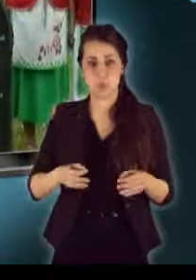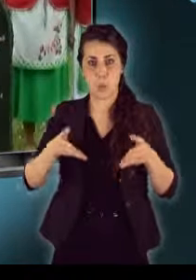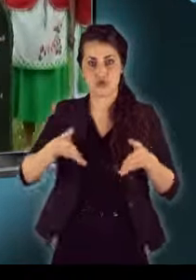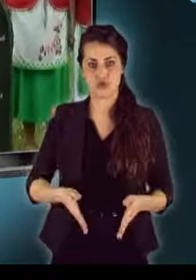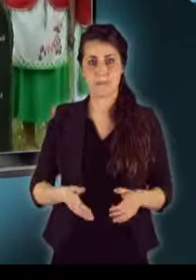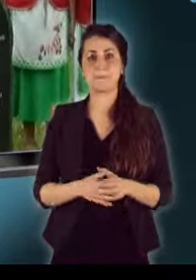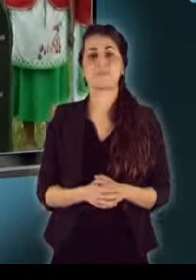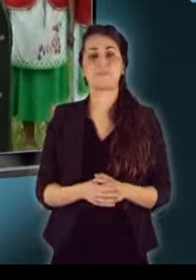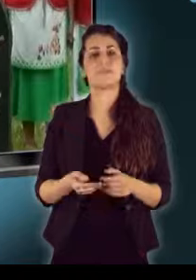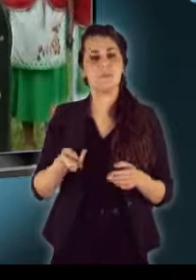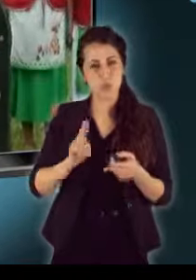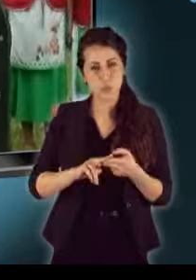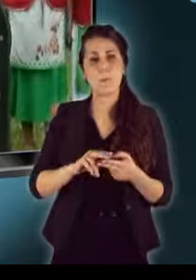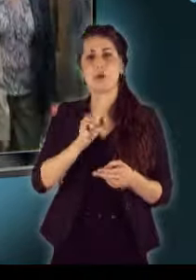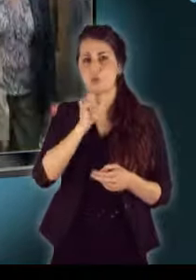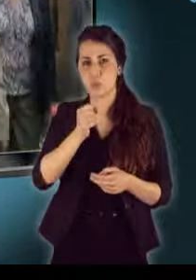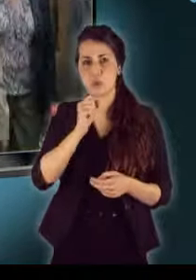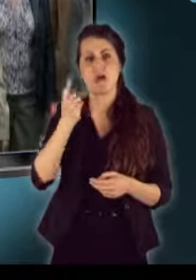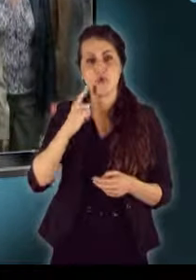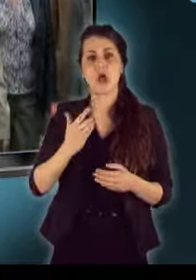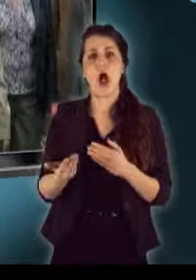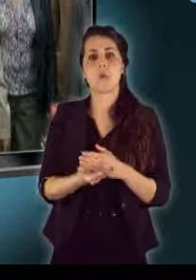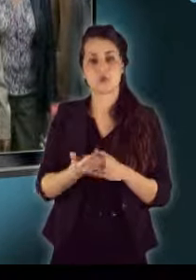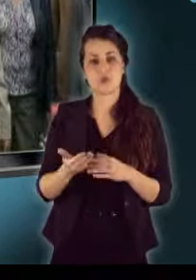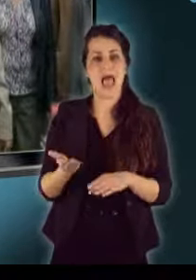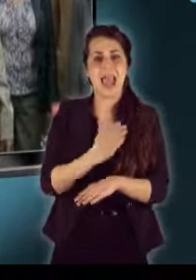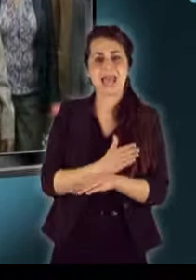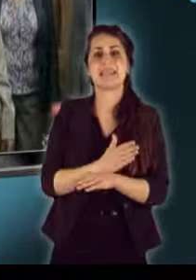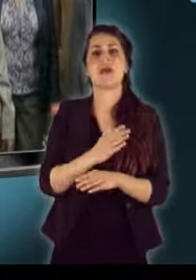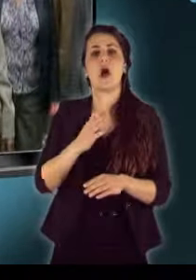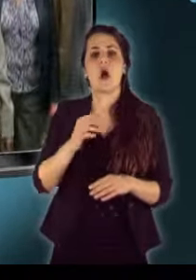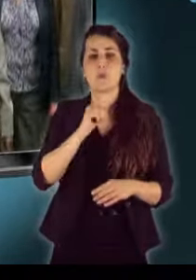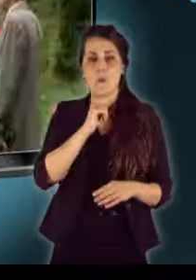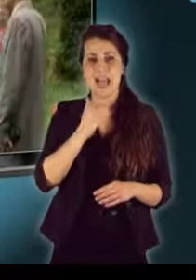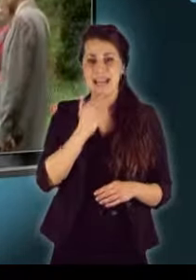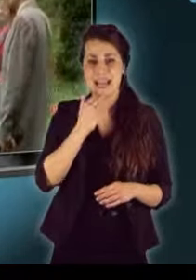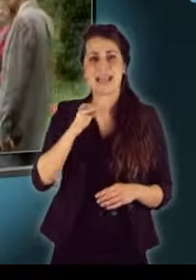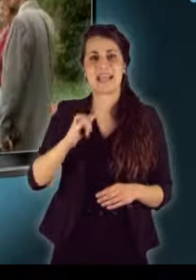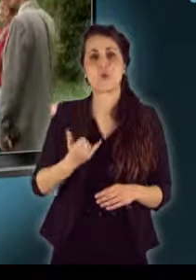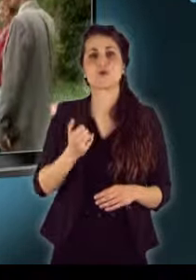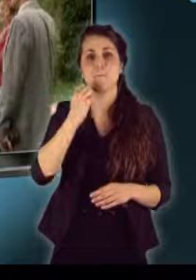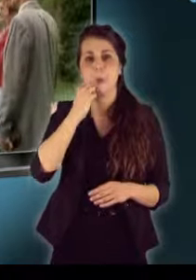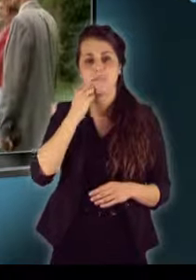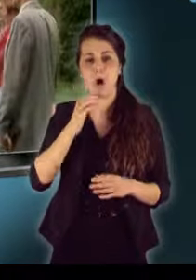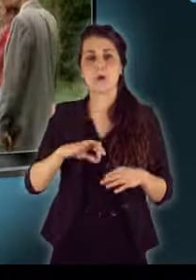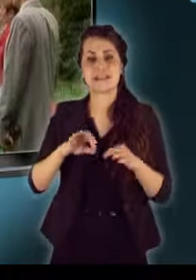sírjában pihennek. Több tudósítást is készített augusztus elején gróf Eszterházi János Morvaországi síremlékének